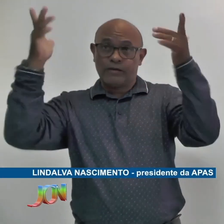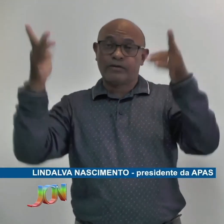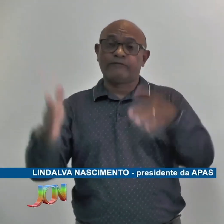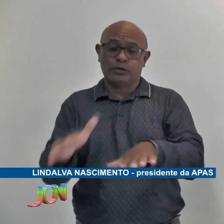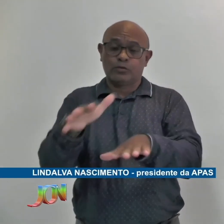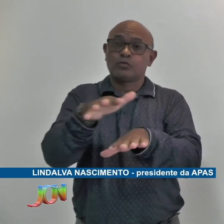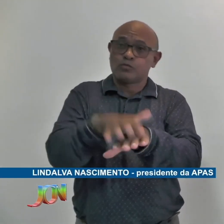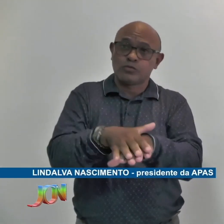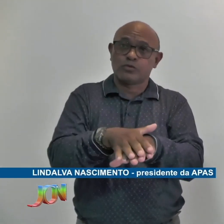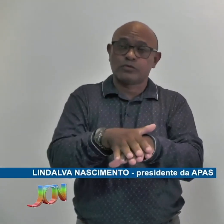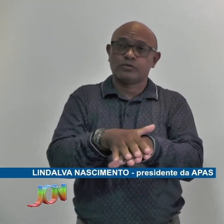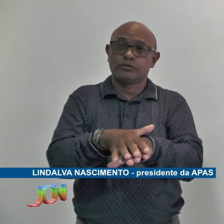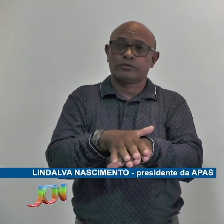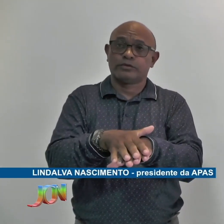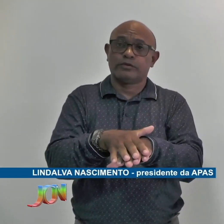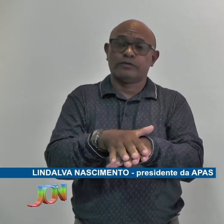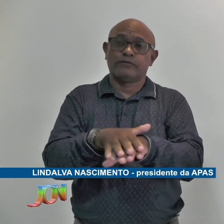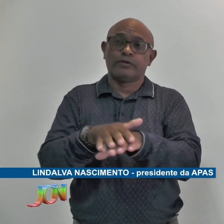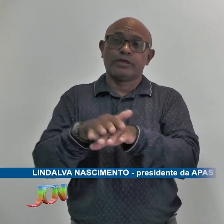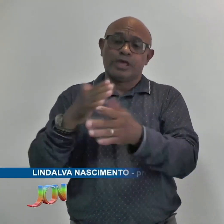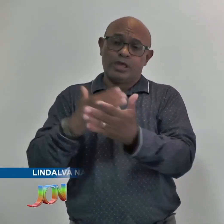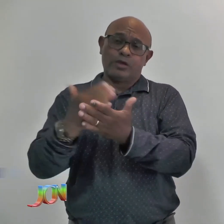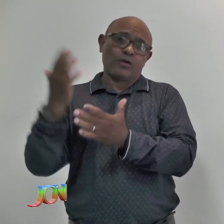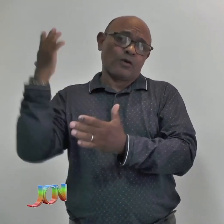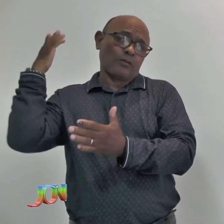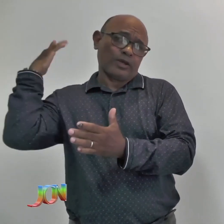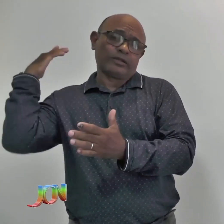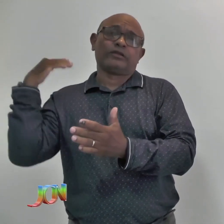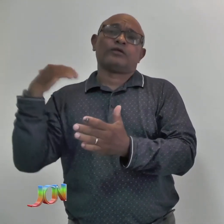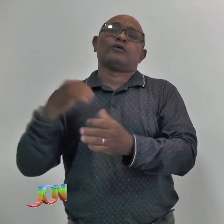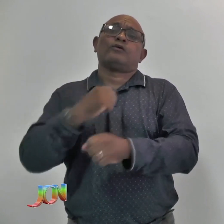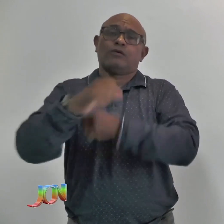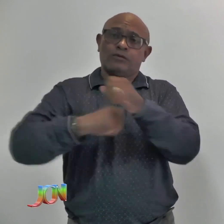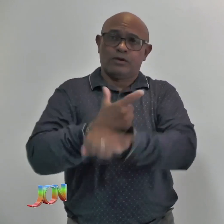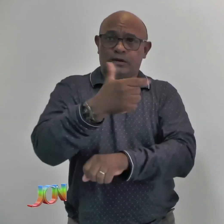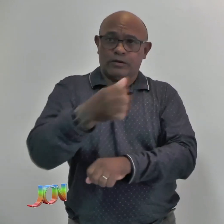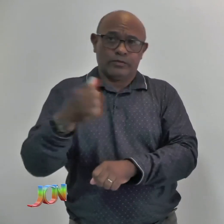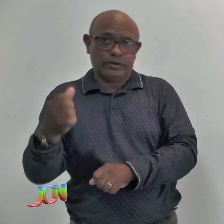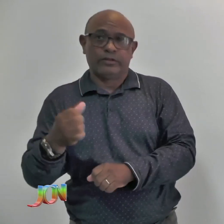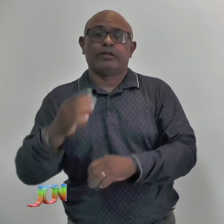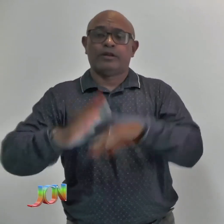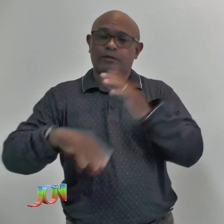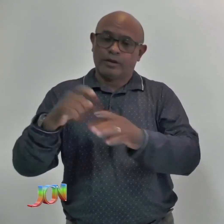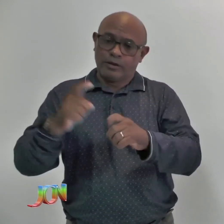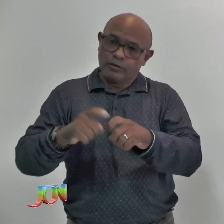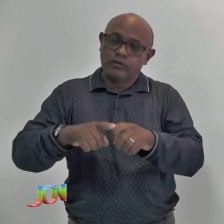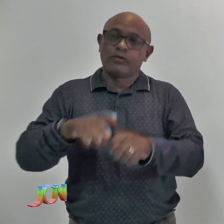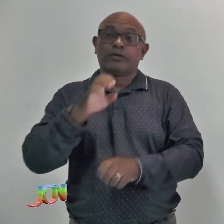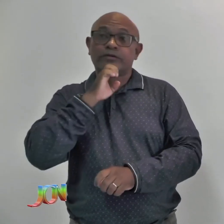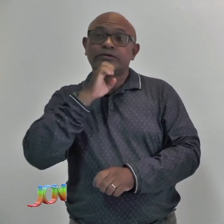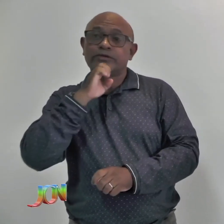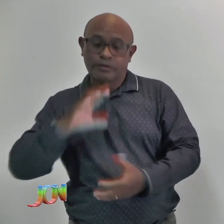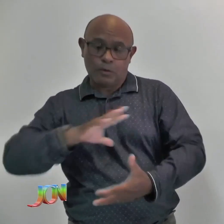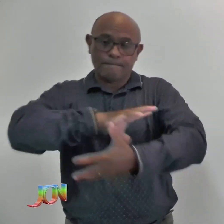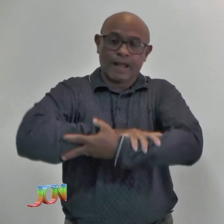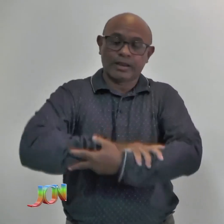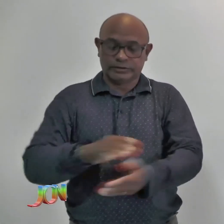que teve início no ano de 2016 da doutora Edilene, em parceria com a APAS, para